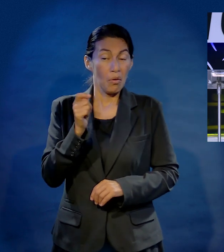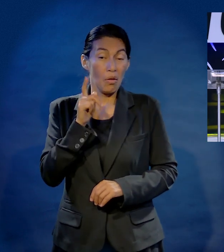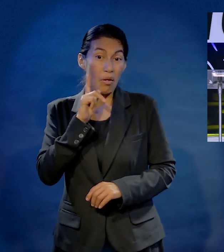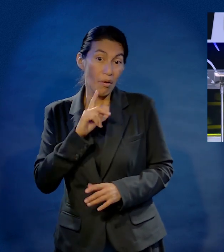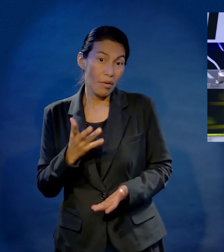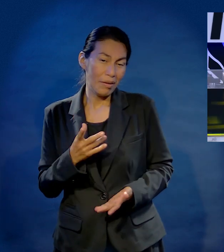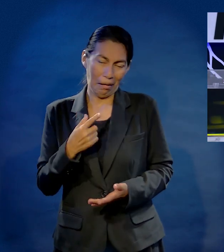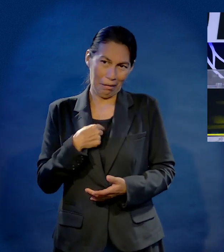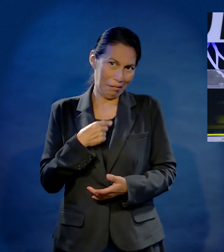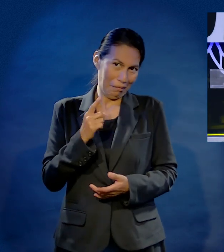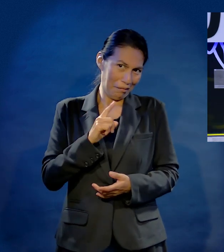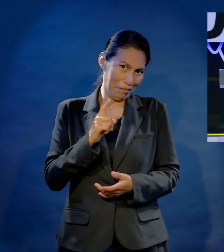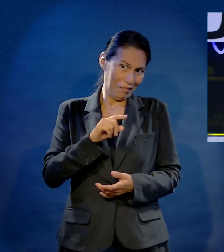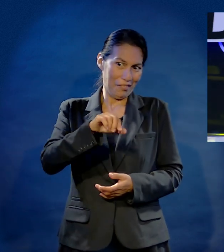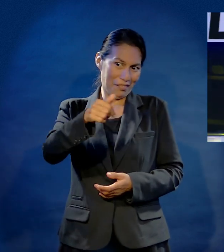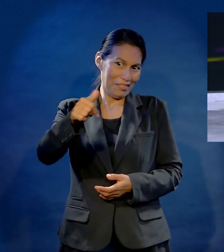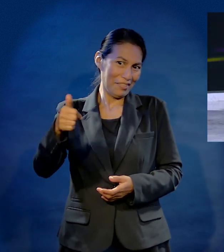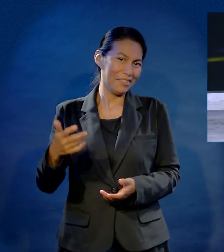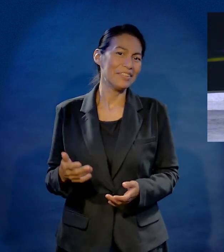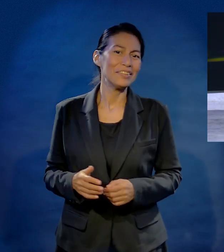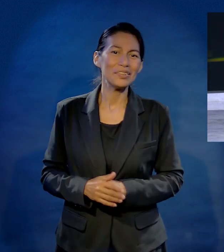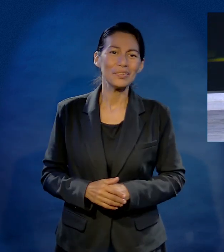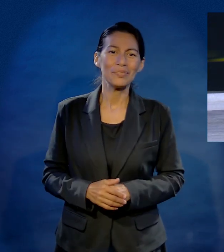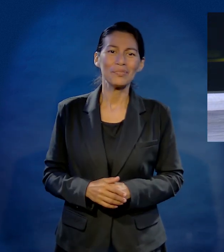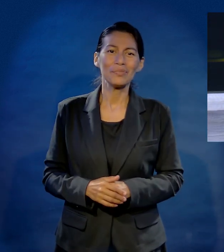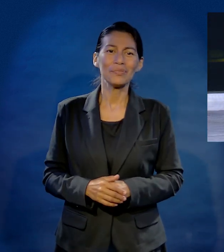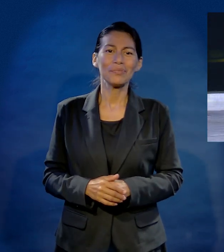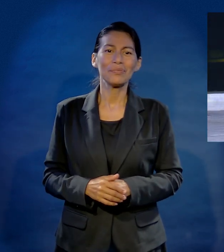Novias fueron de nosotros y vinieron. Bueno, de otros, no de mí.